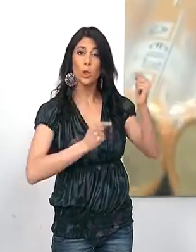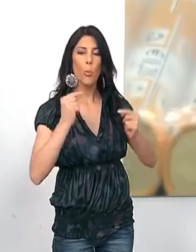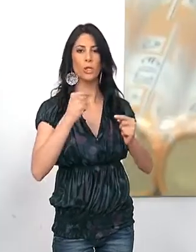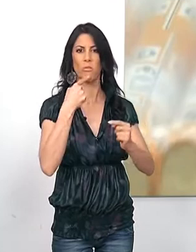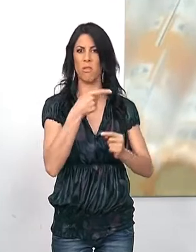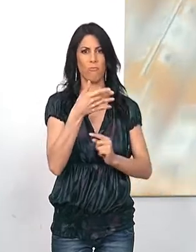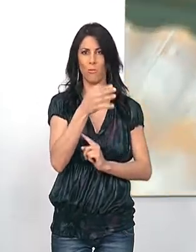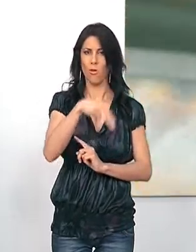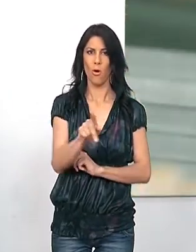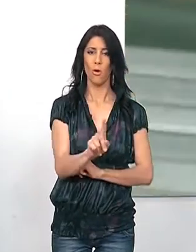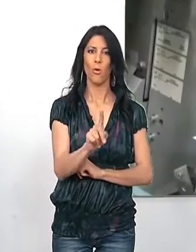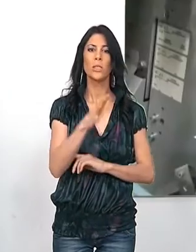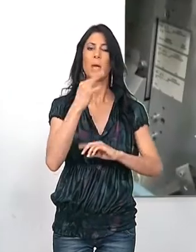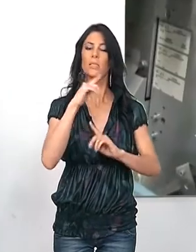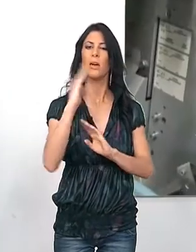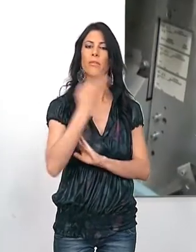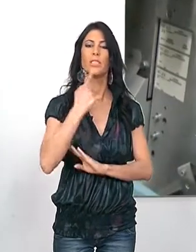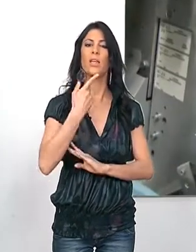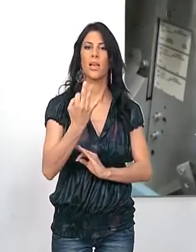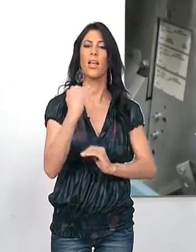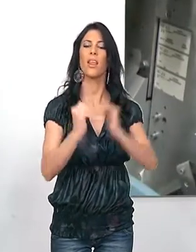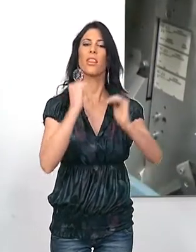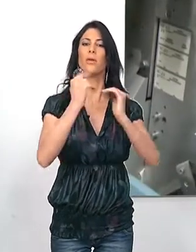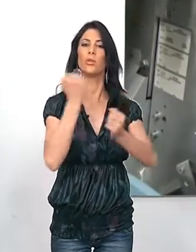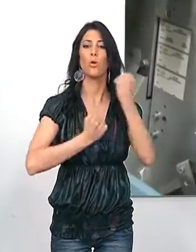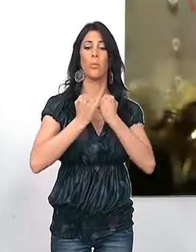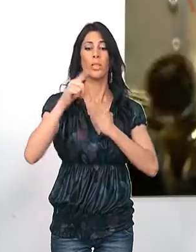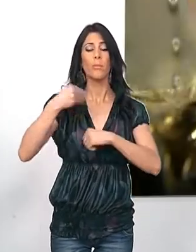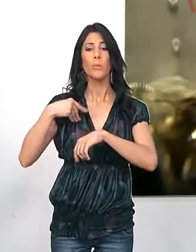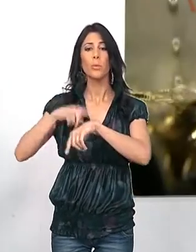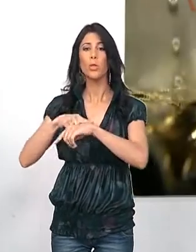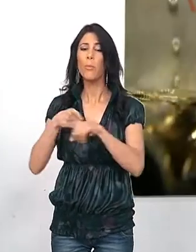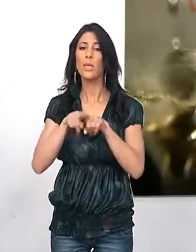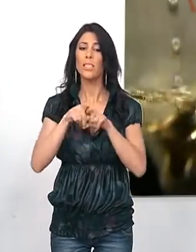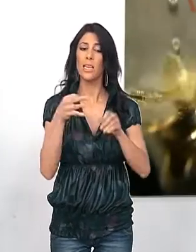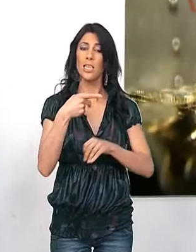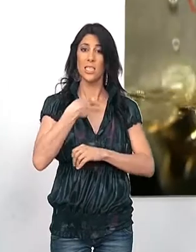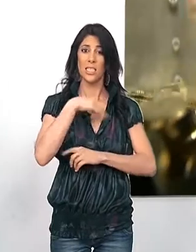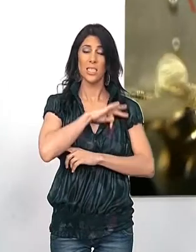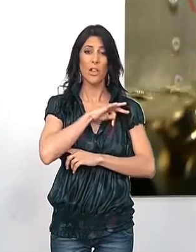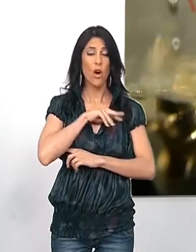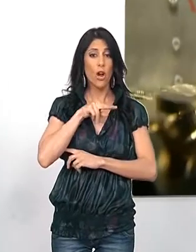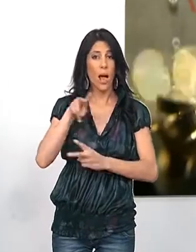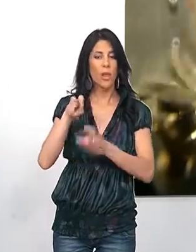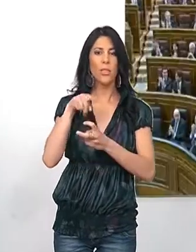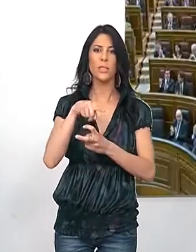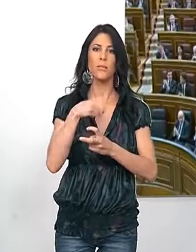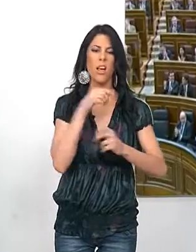ineficientes y ahogan el crecimiento económico, al tiempo que ha criticado que el ministro de Hacienda, Cristóbal Montoro, ha hecho una defensa